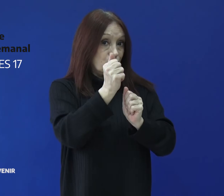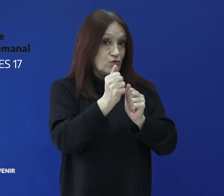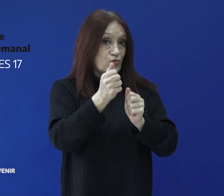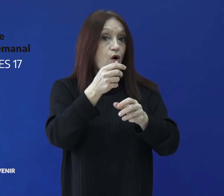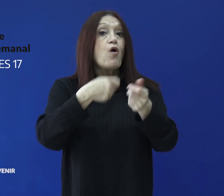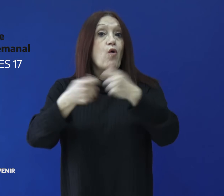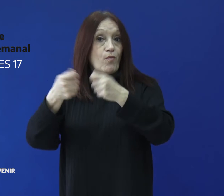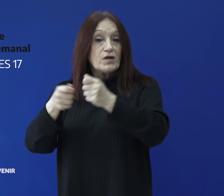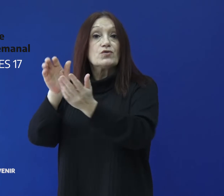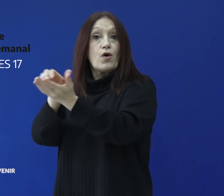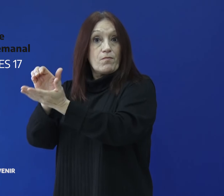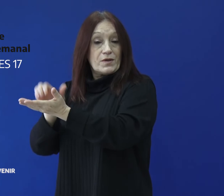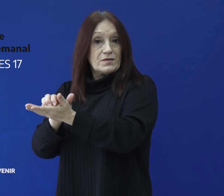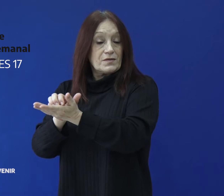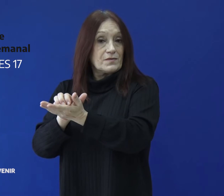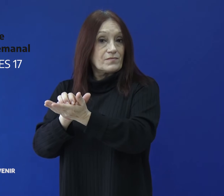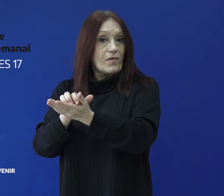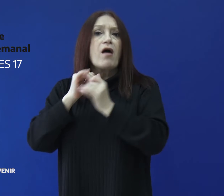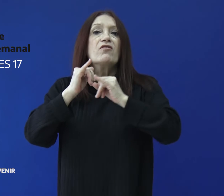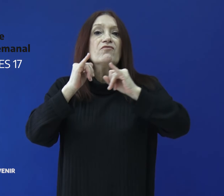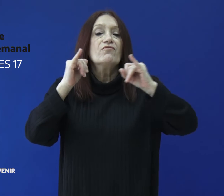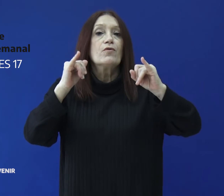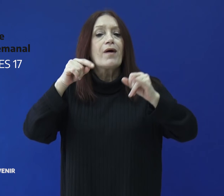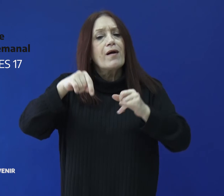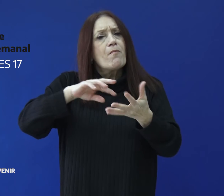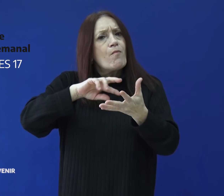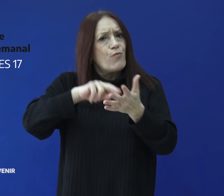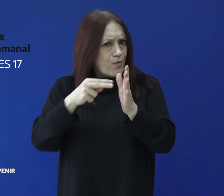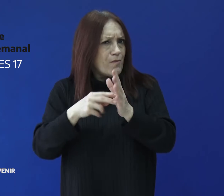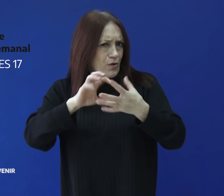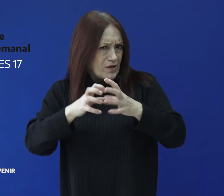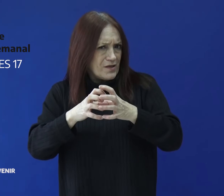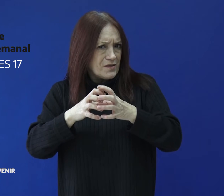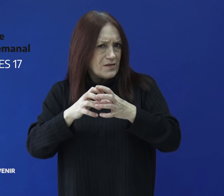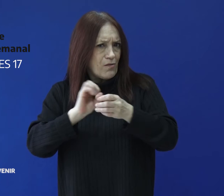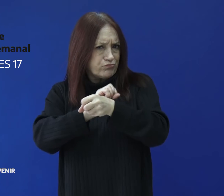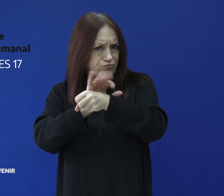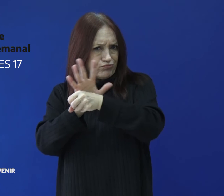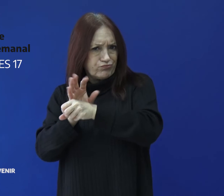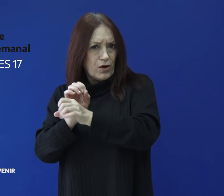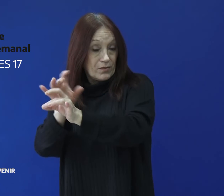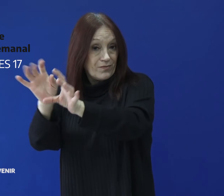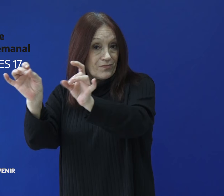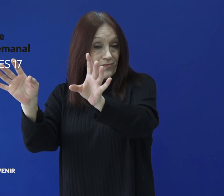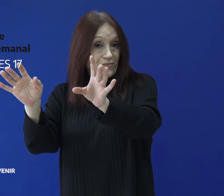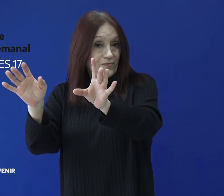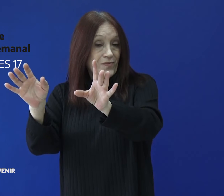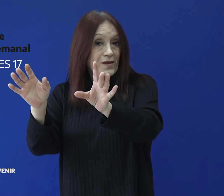Comercio e Industria, comunica que ante la crisis generada por la pandemia de COVID-19, el